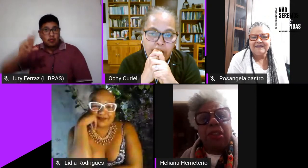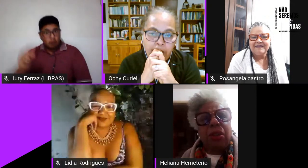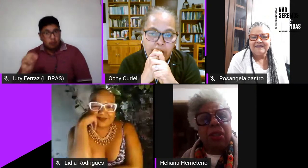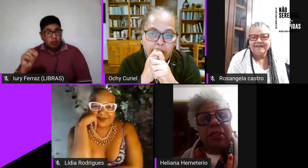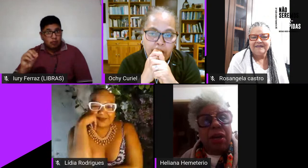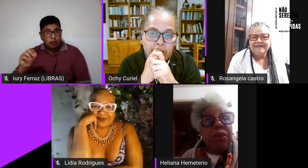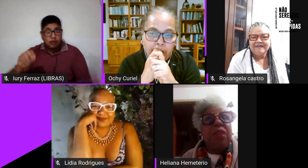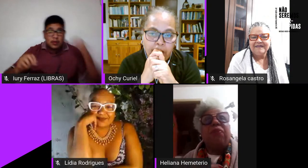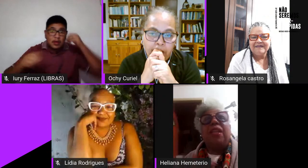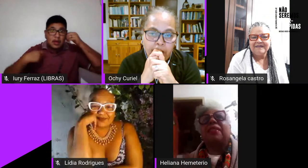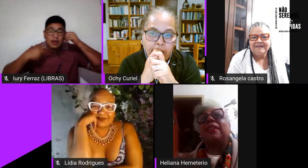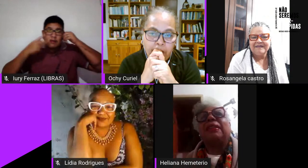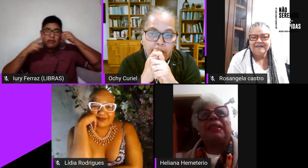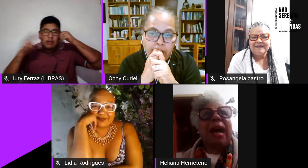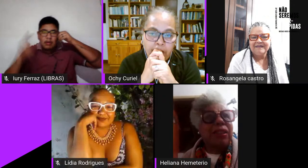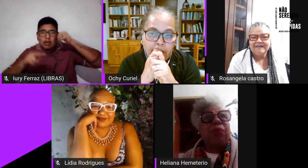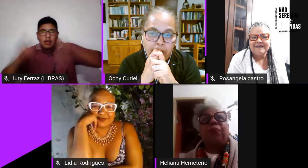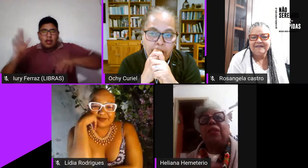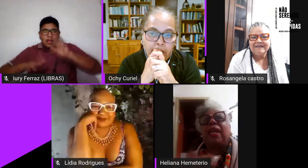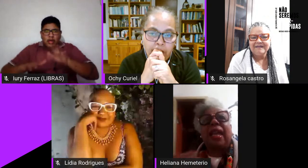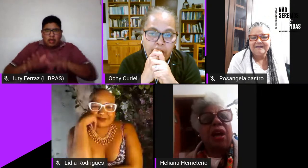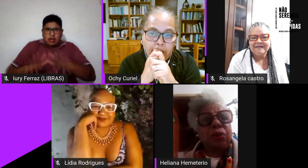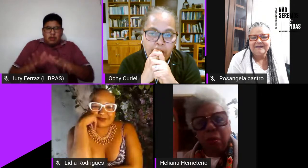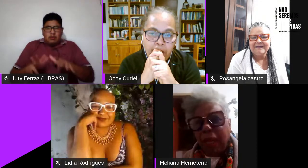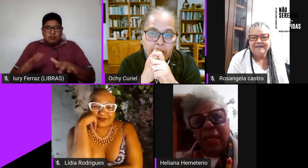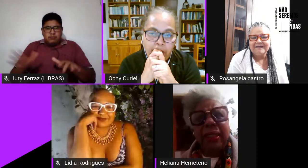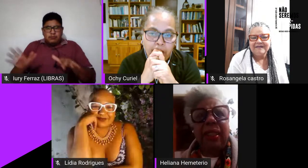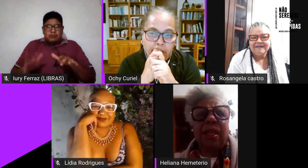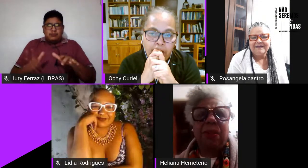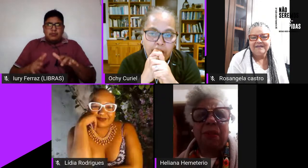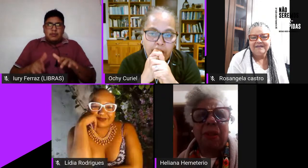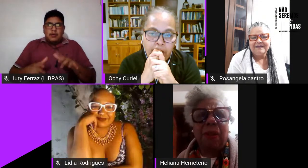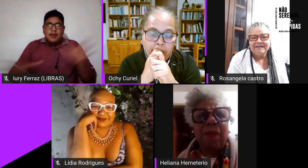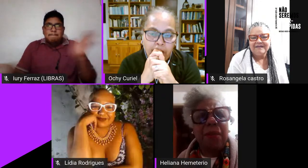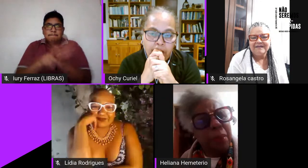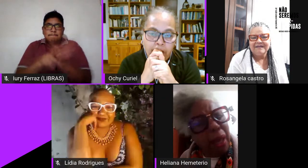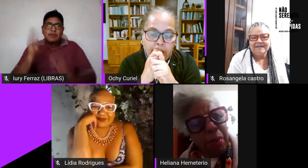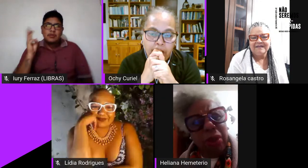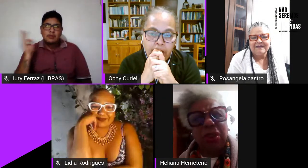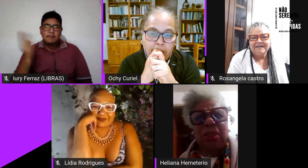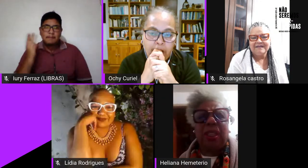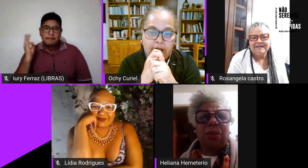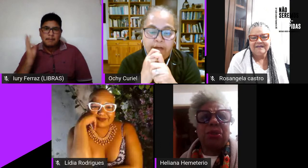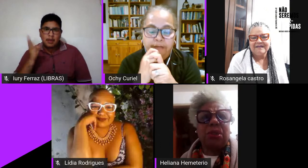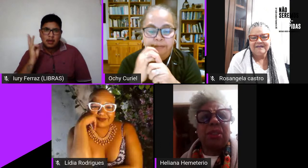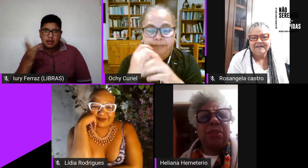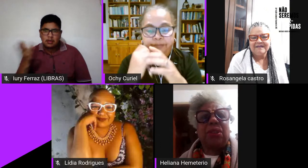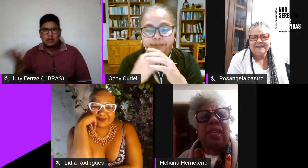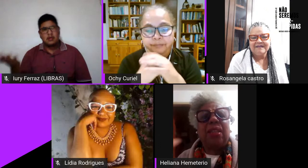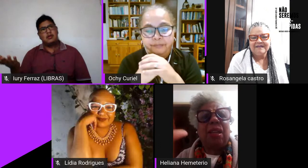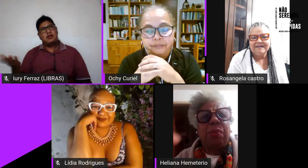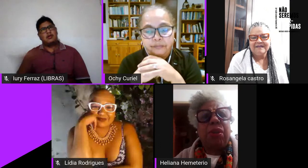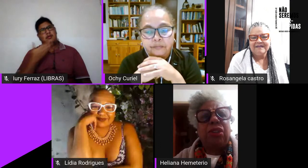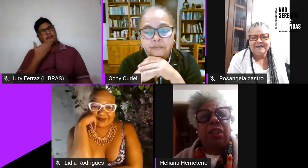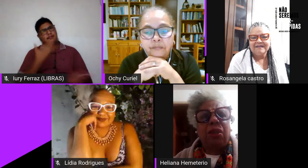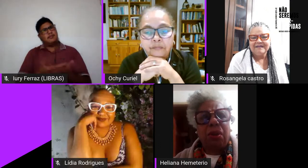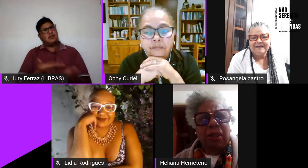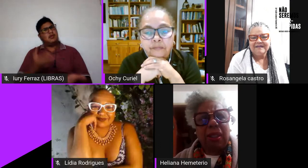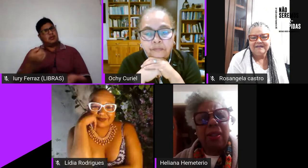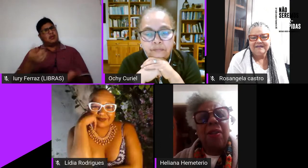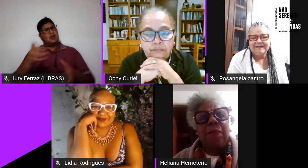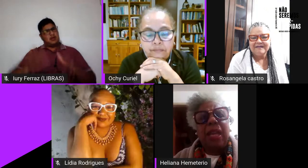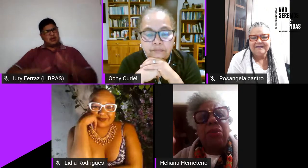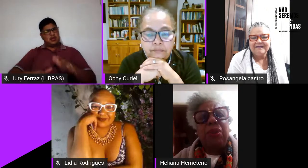tambor de crioula da Universidade Federal do Maranhão pelo amor de Deus aquele tambor de